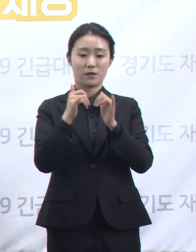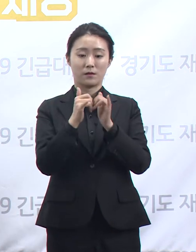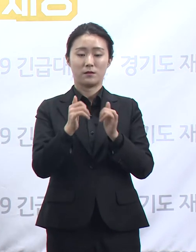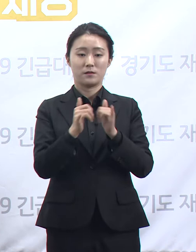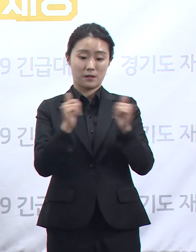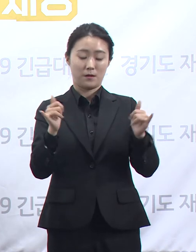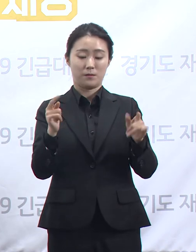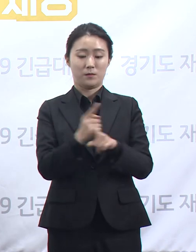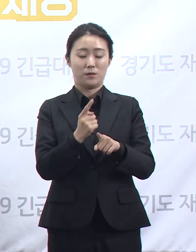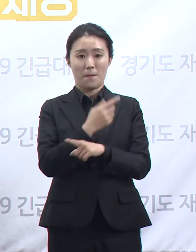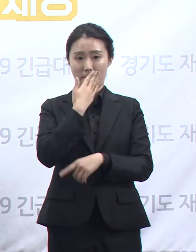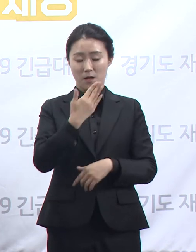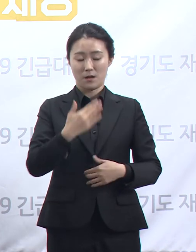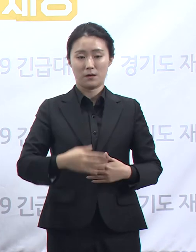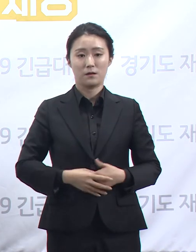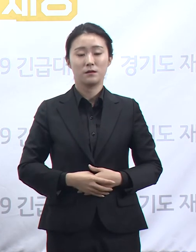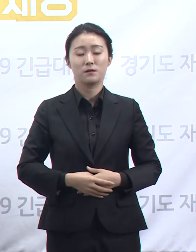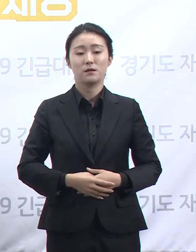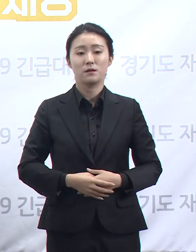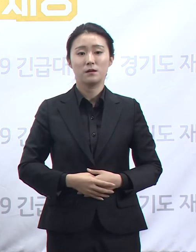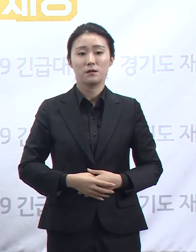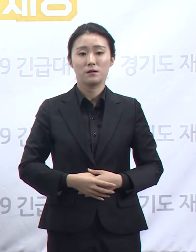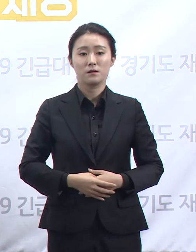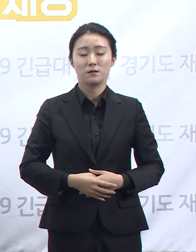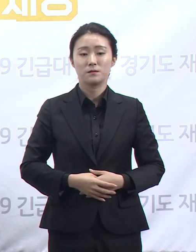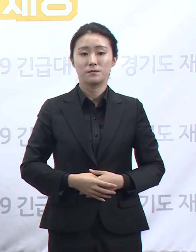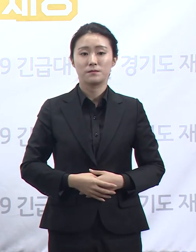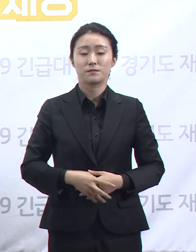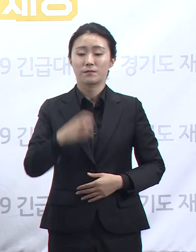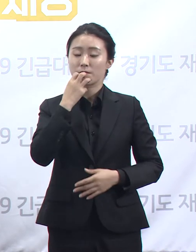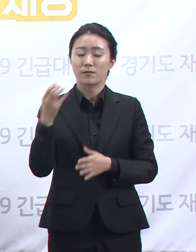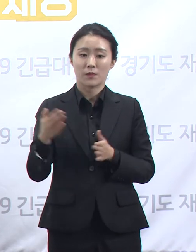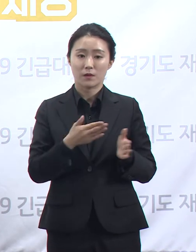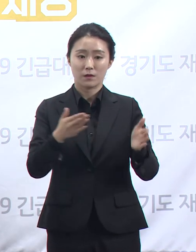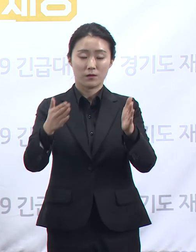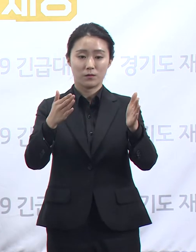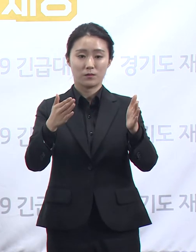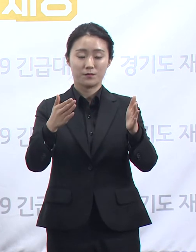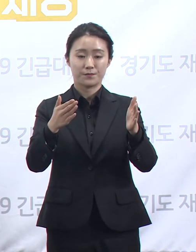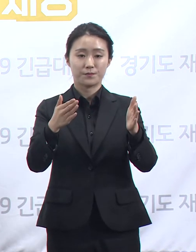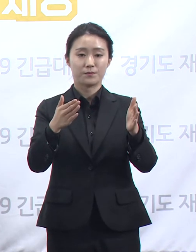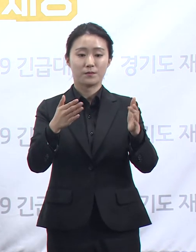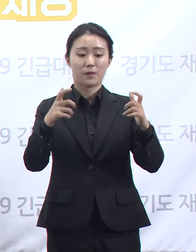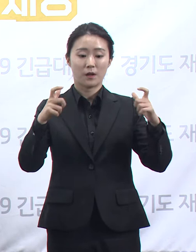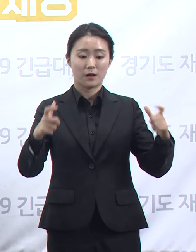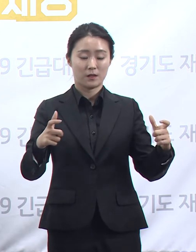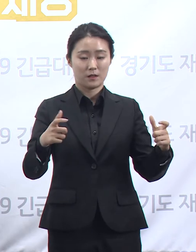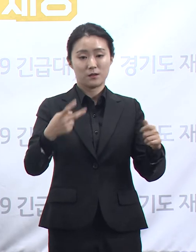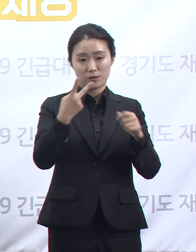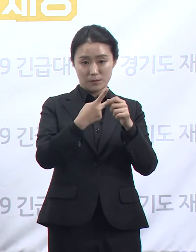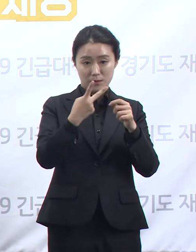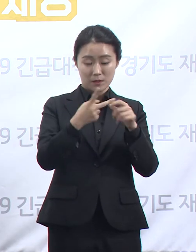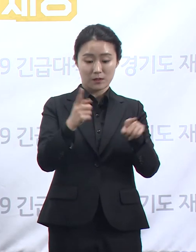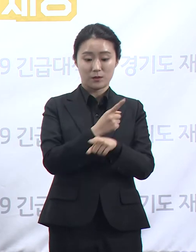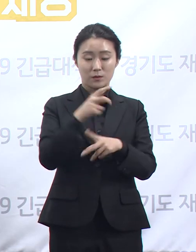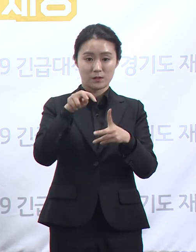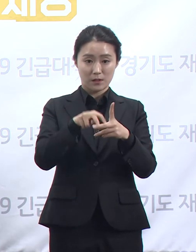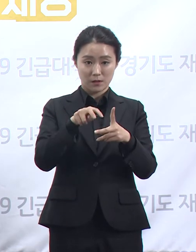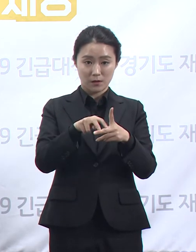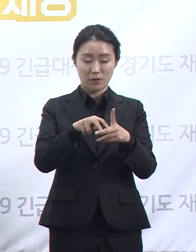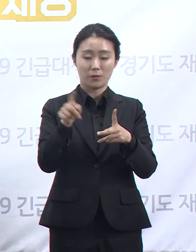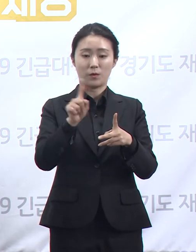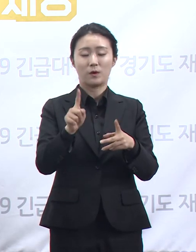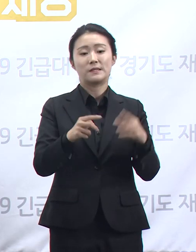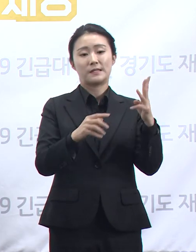160병상입니다. 경기 수도권 22 생활치료센터에는 3명의 확진자가 생활하고 있으며